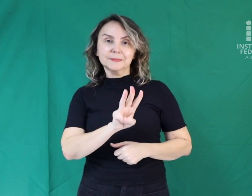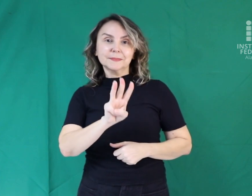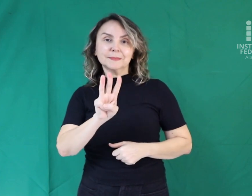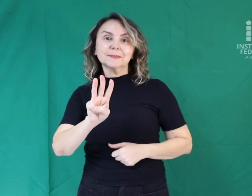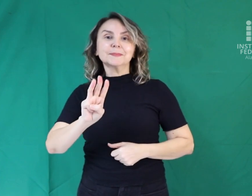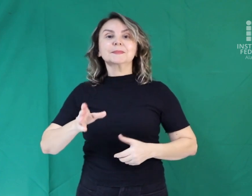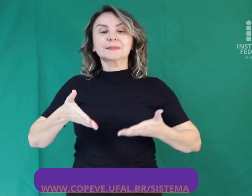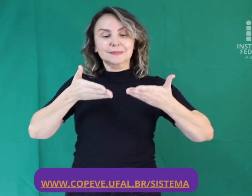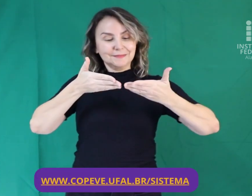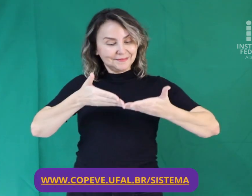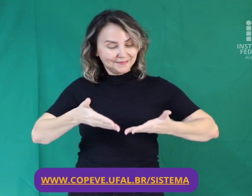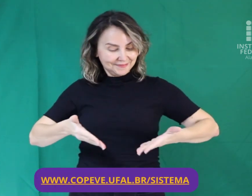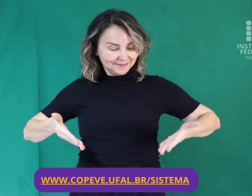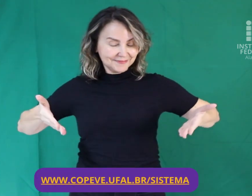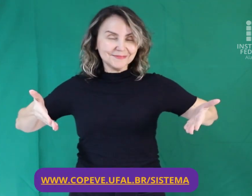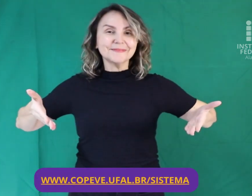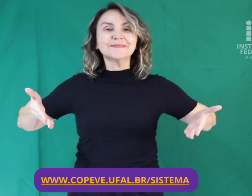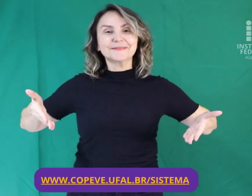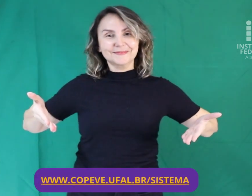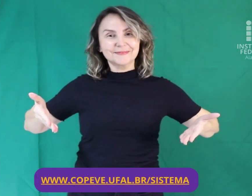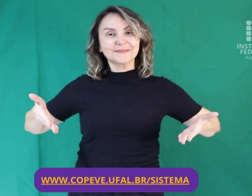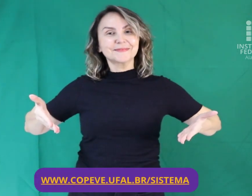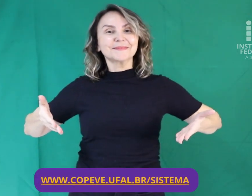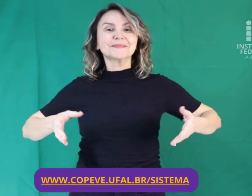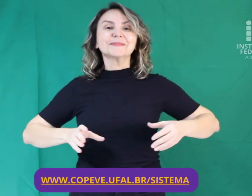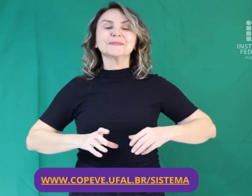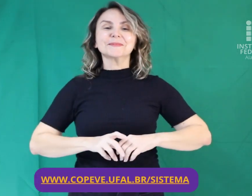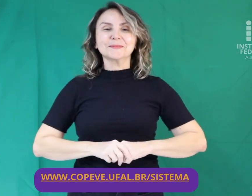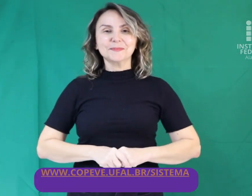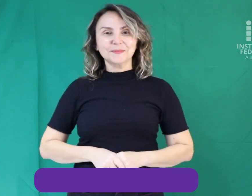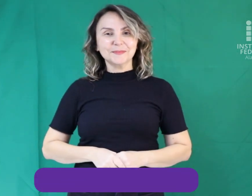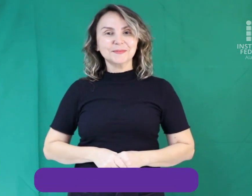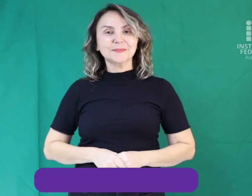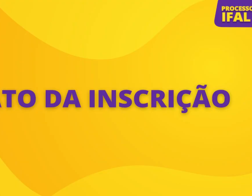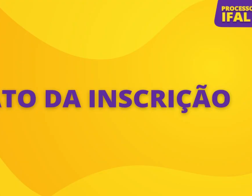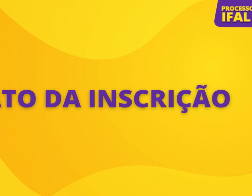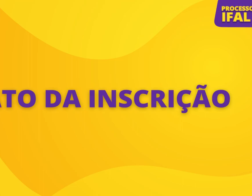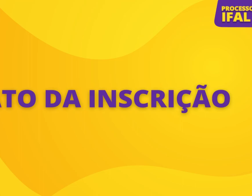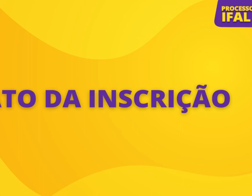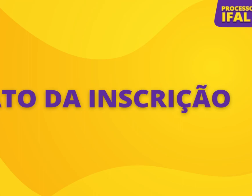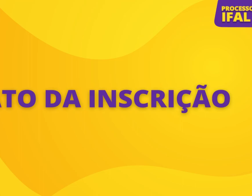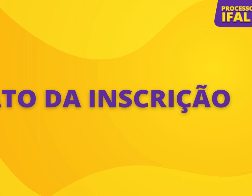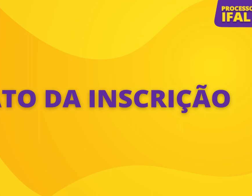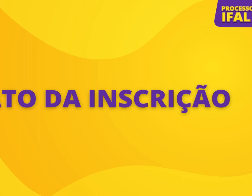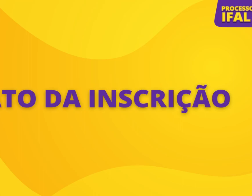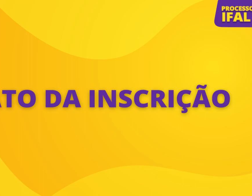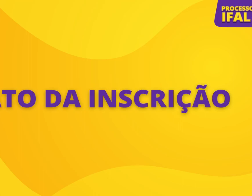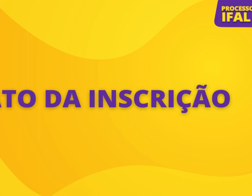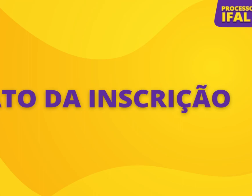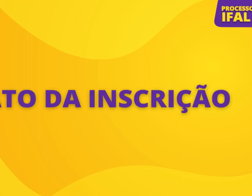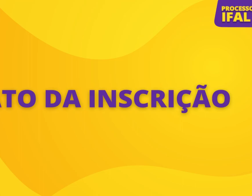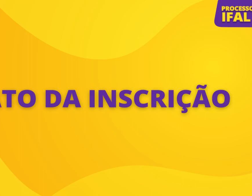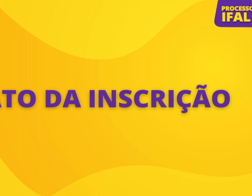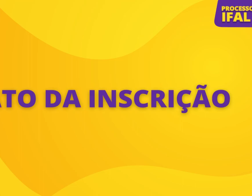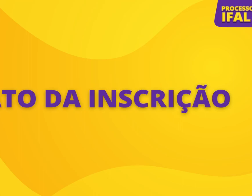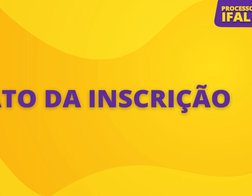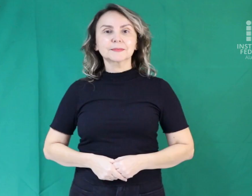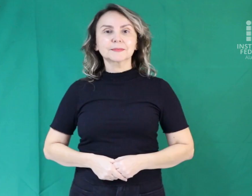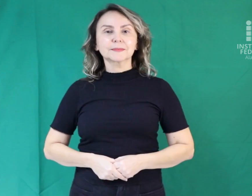.copev.fal.pr.sistema. Ato da inscrição O